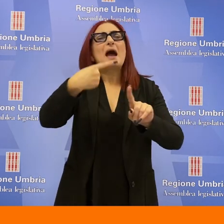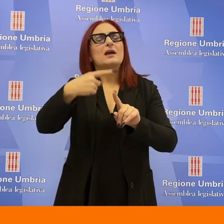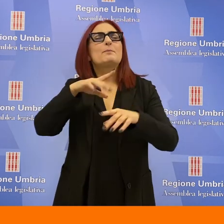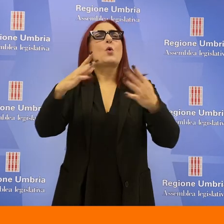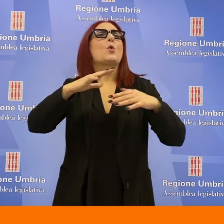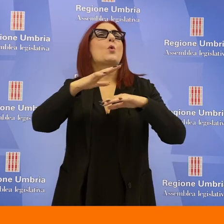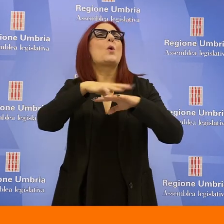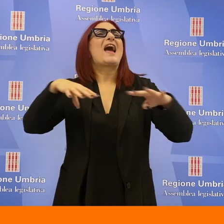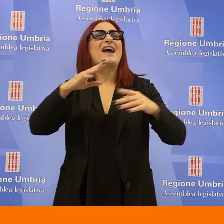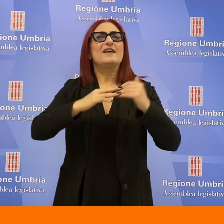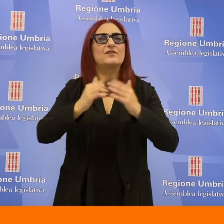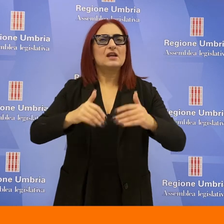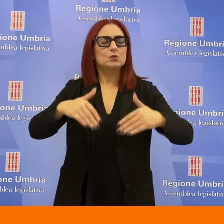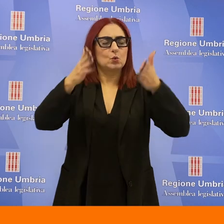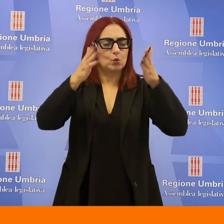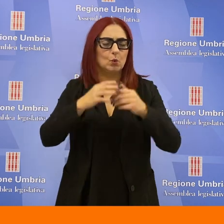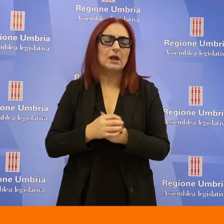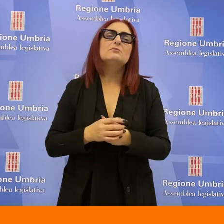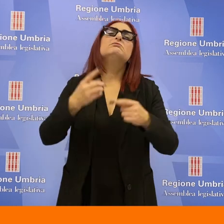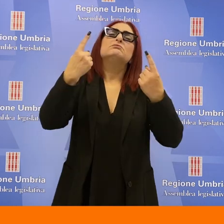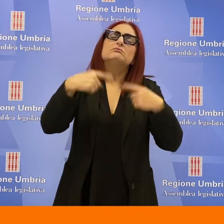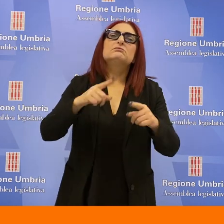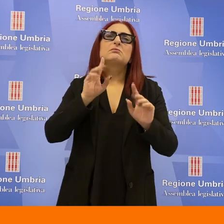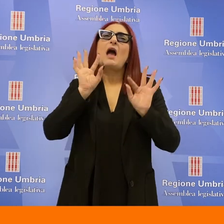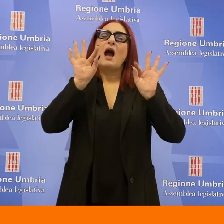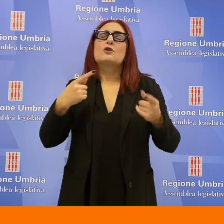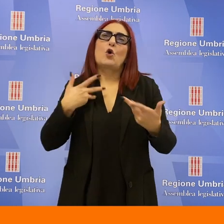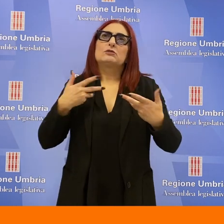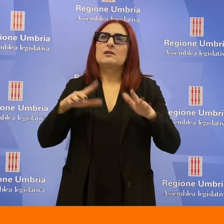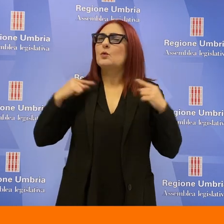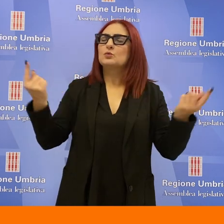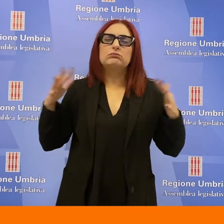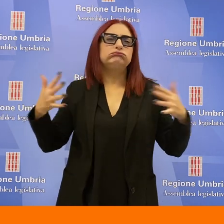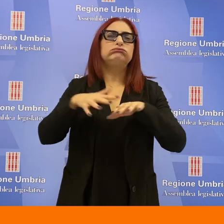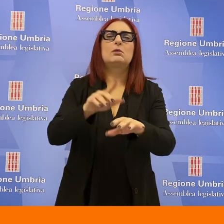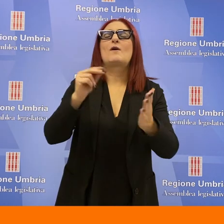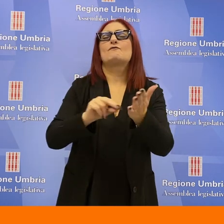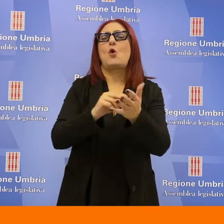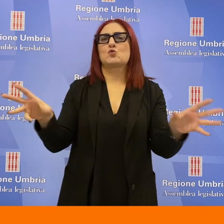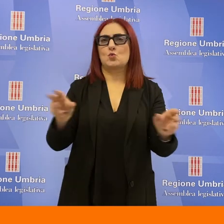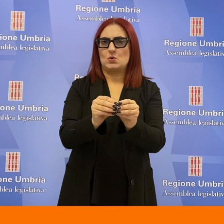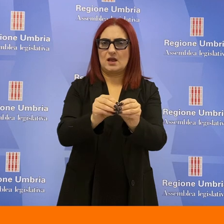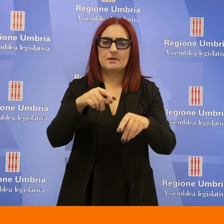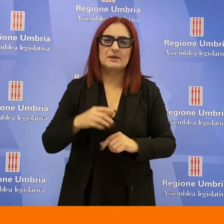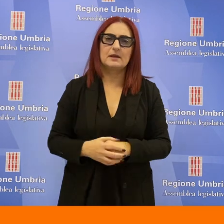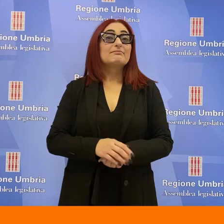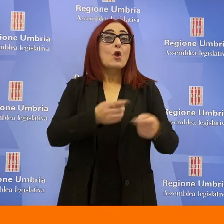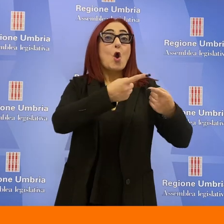ovviamente, ma anche di infrastrutture. Quindi sono molto contento che sia arrivati ad un voto unanime. Il lavoro della